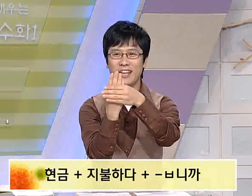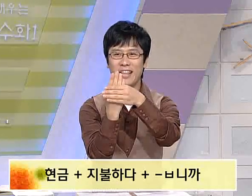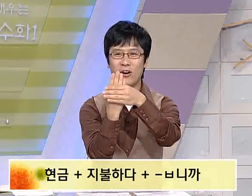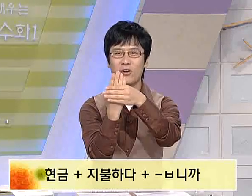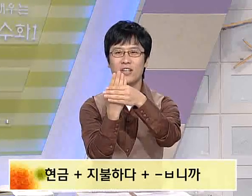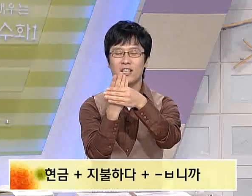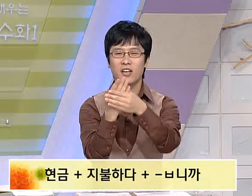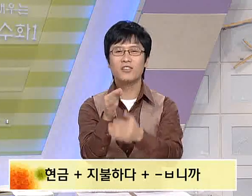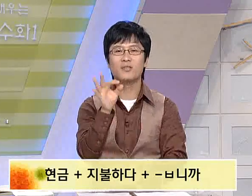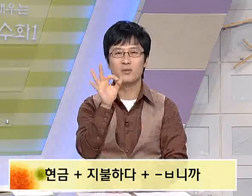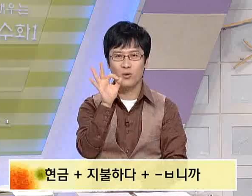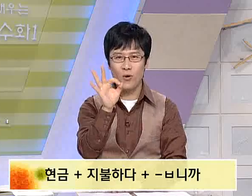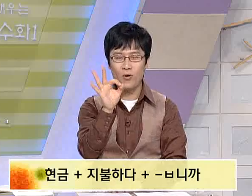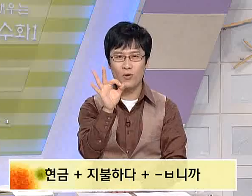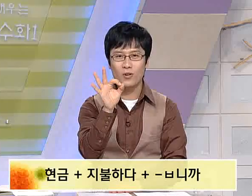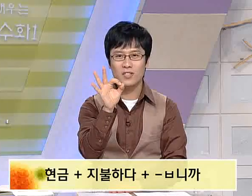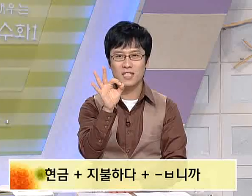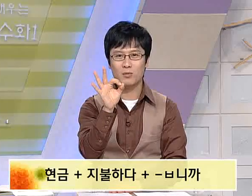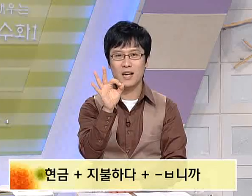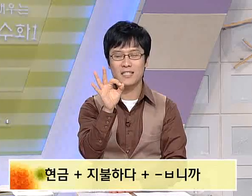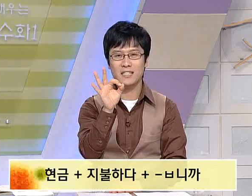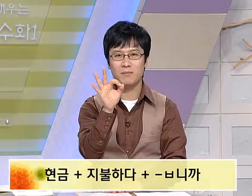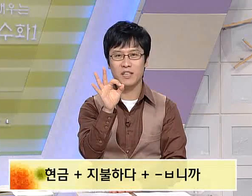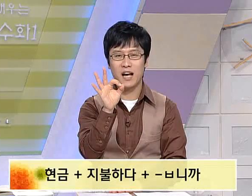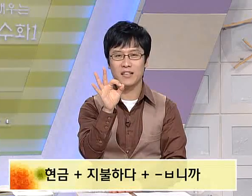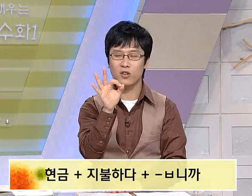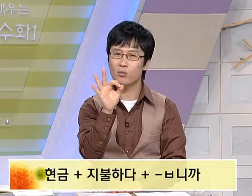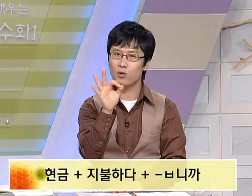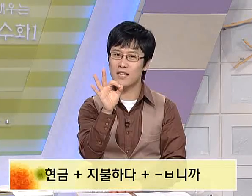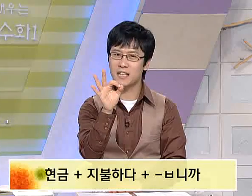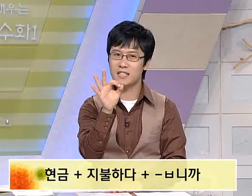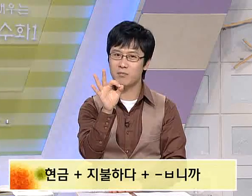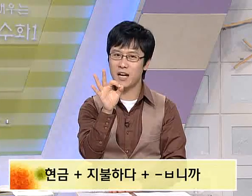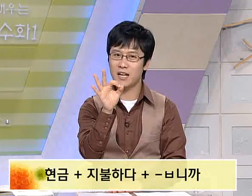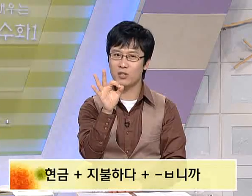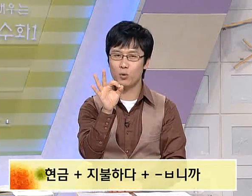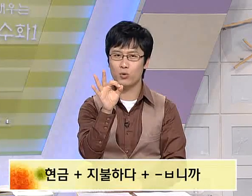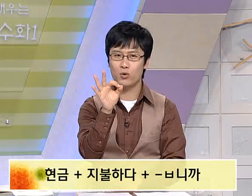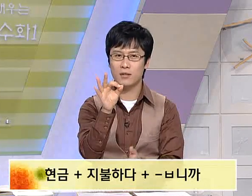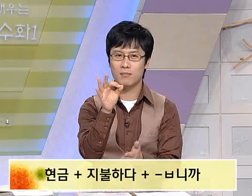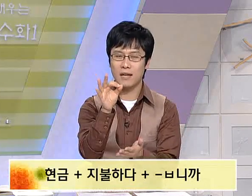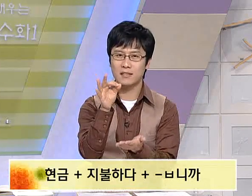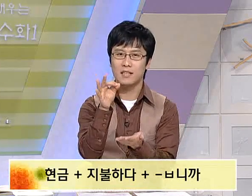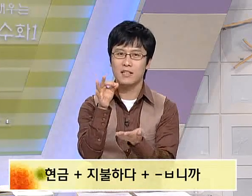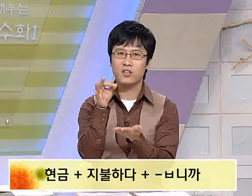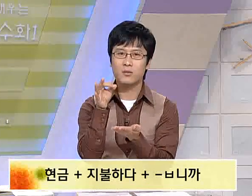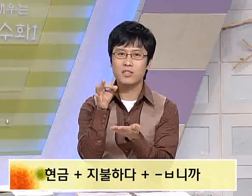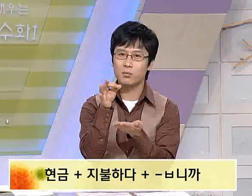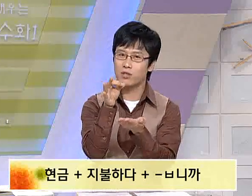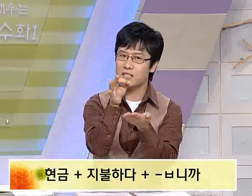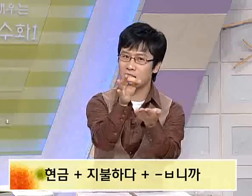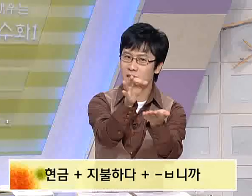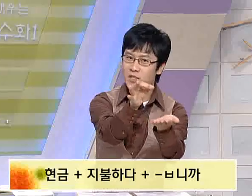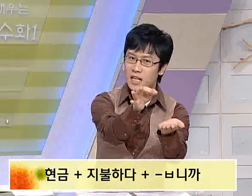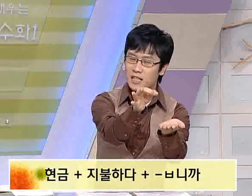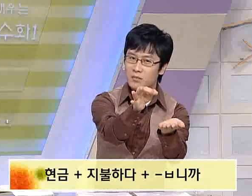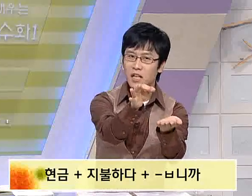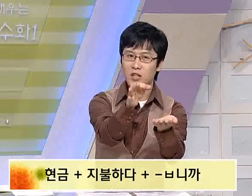되겠네요. 현금으로 지불하시겠습니까? 현금으로 하시겠습니까? 라는 말은 현금을 지불하시겠습니까? 라는 의미가